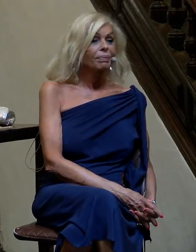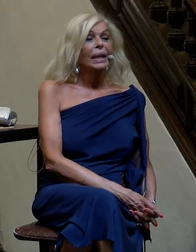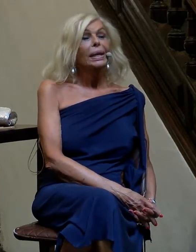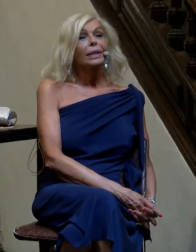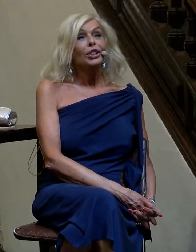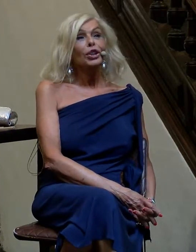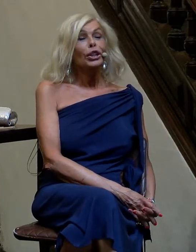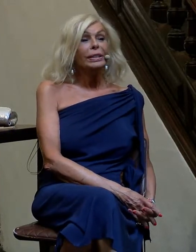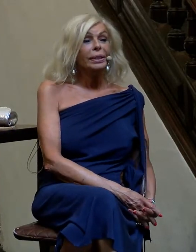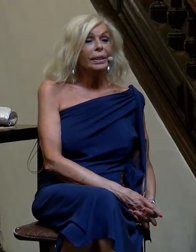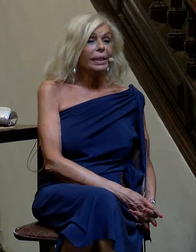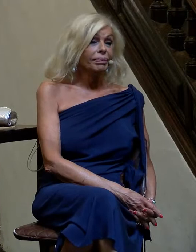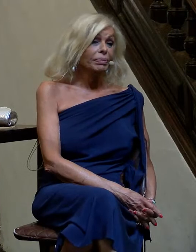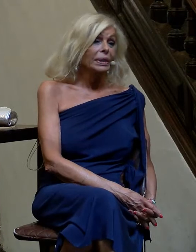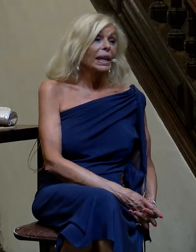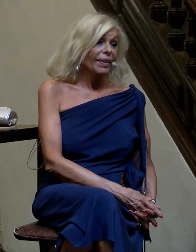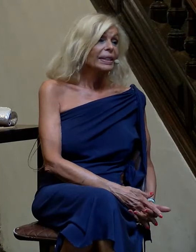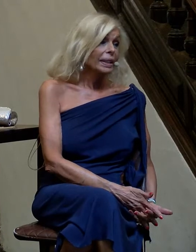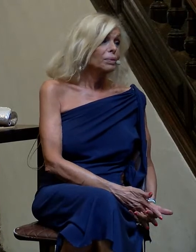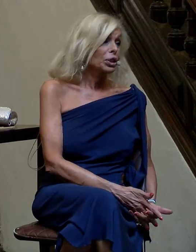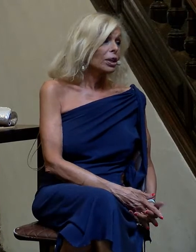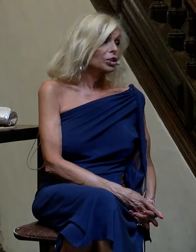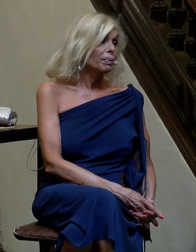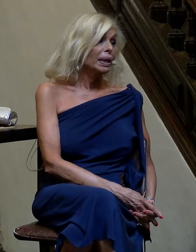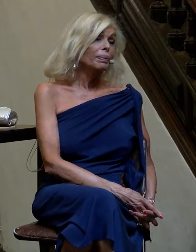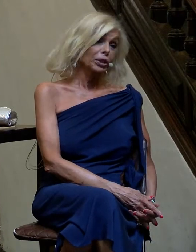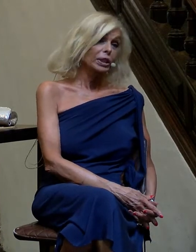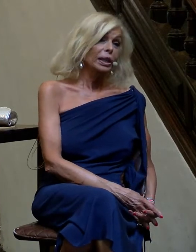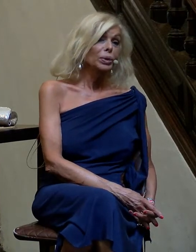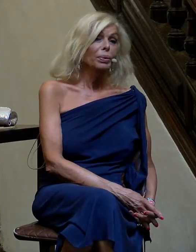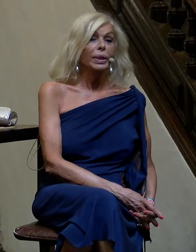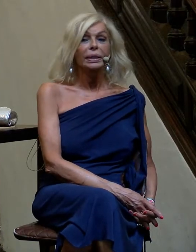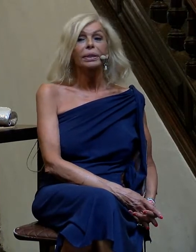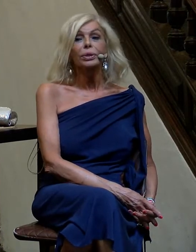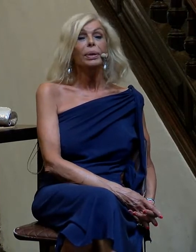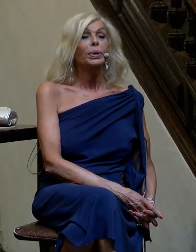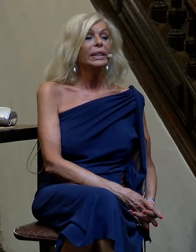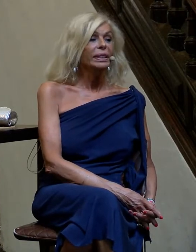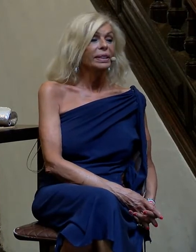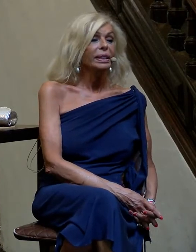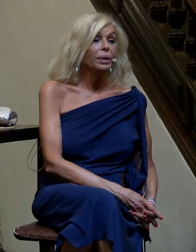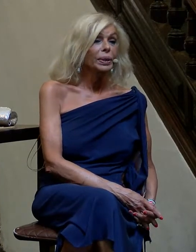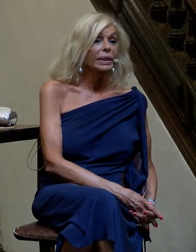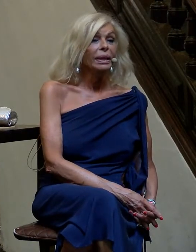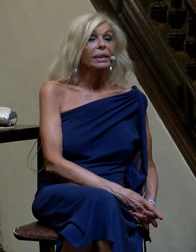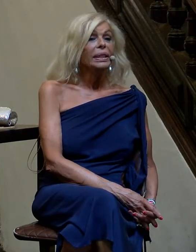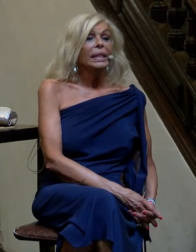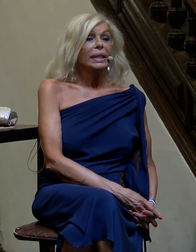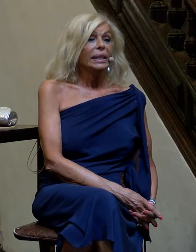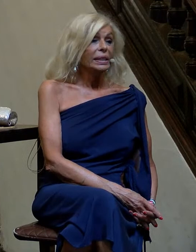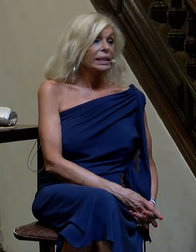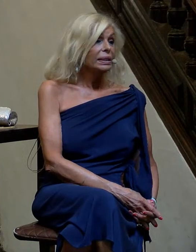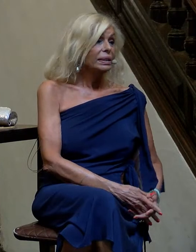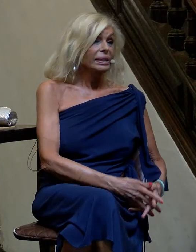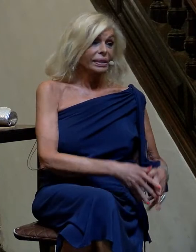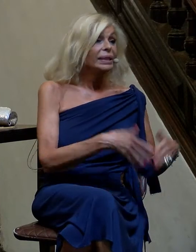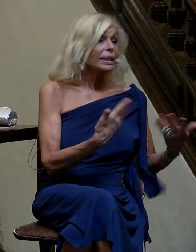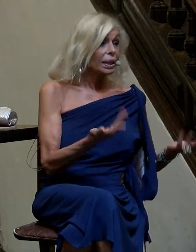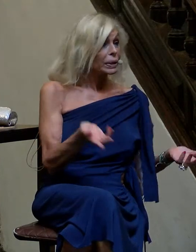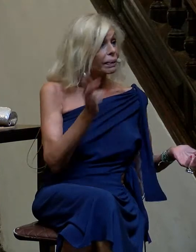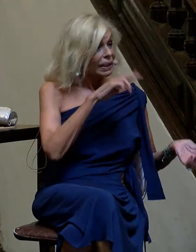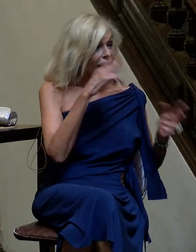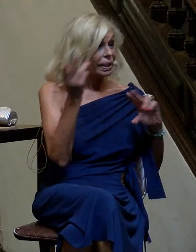Tira y Vuelta. Yo tengo que decir que la edad tiene muchas cosas malas, pero tiene algunas buenas. Y una buena es darte cuenta que sin